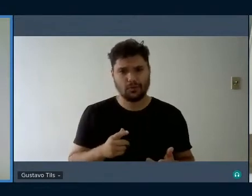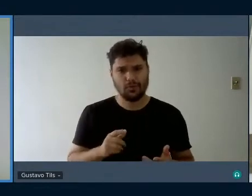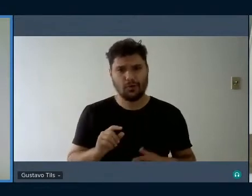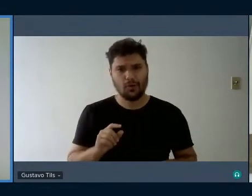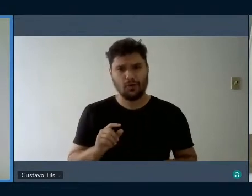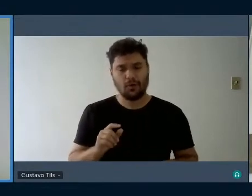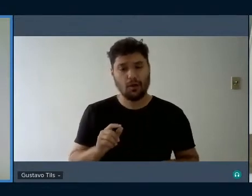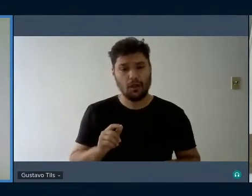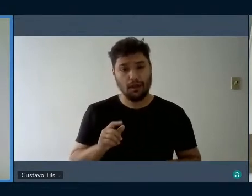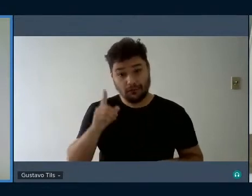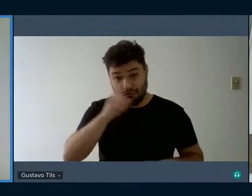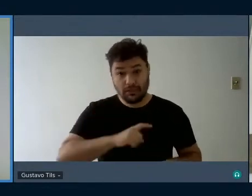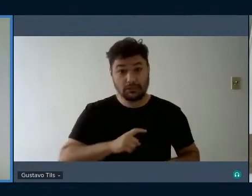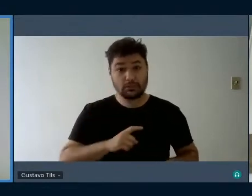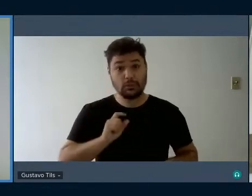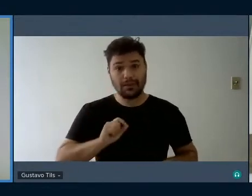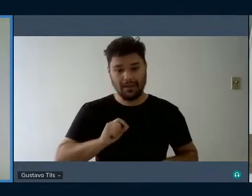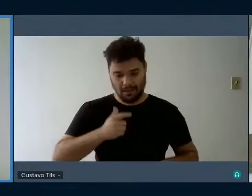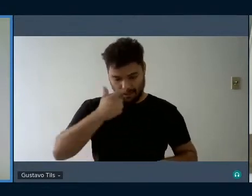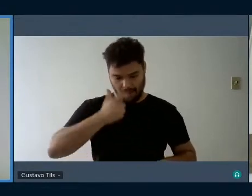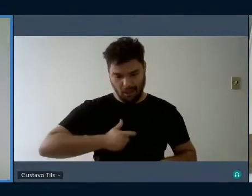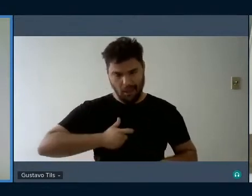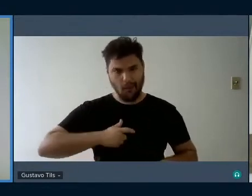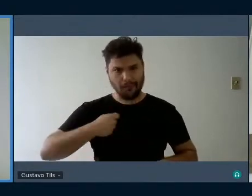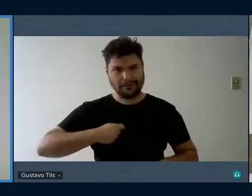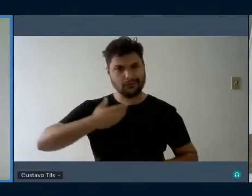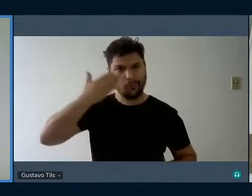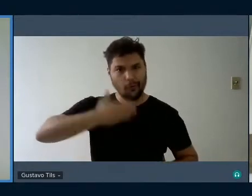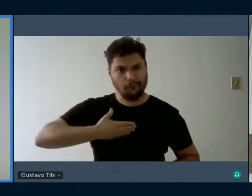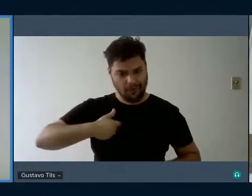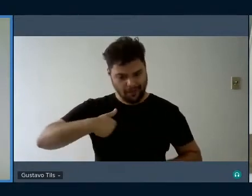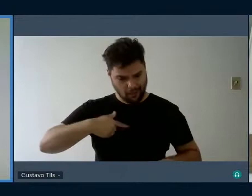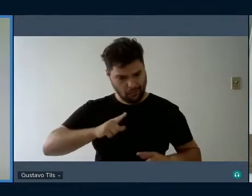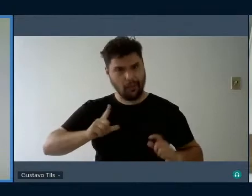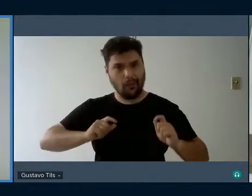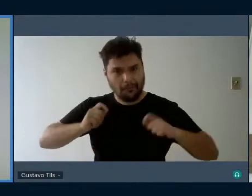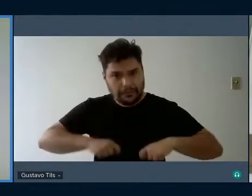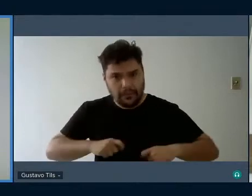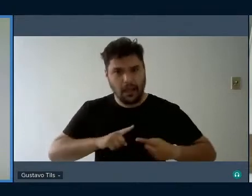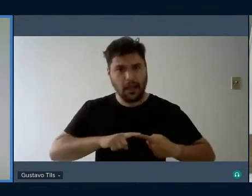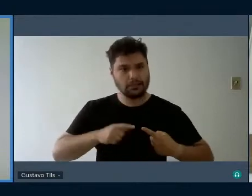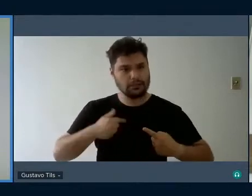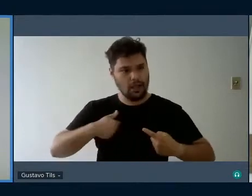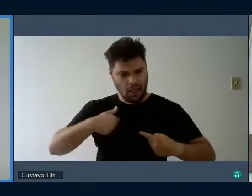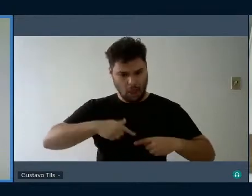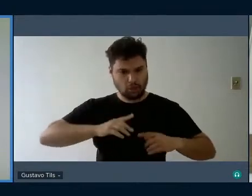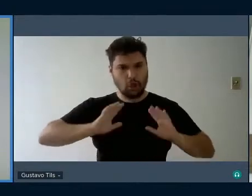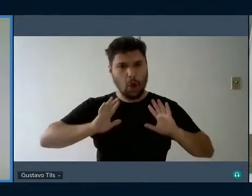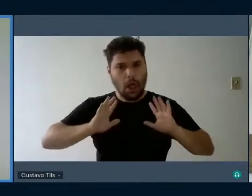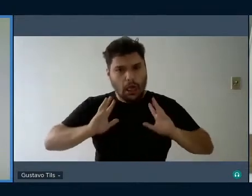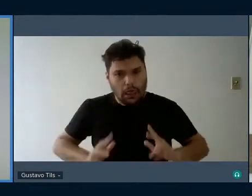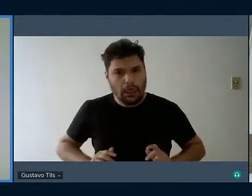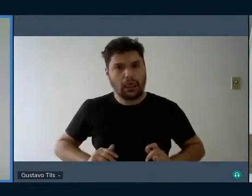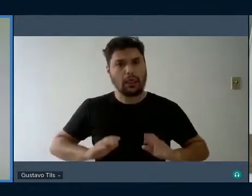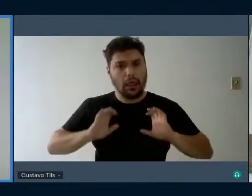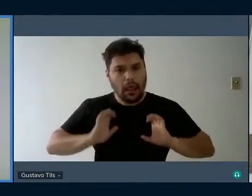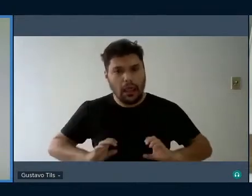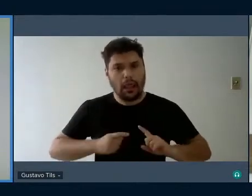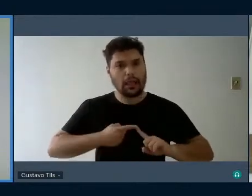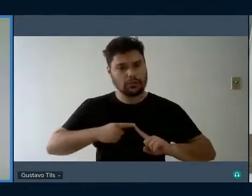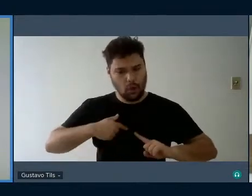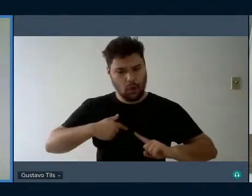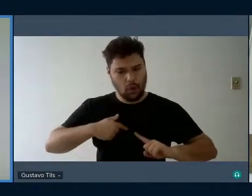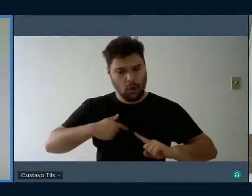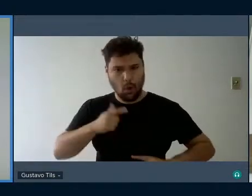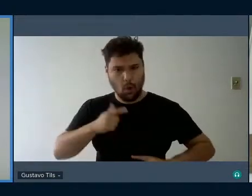tendo que provar. Provar que é capaz, provar que é honesto, que consegue, que é ser humano.